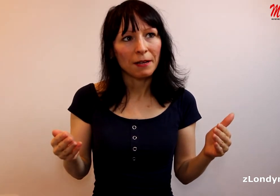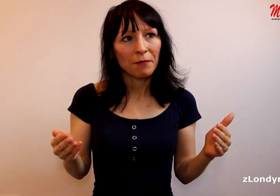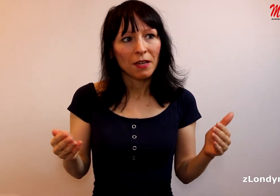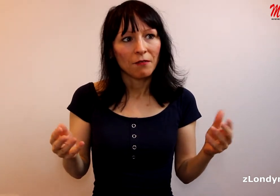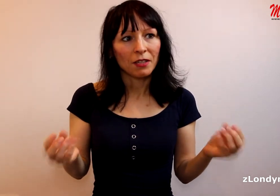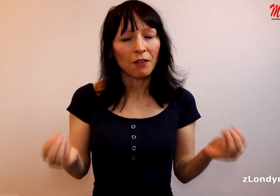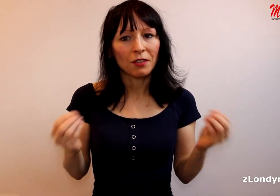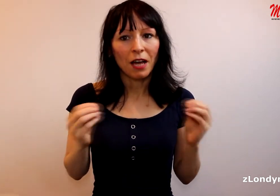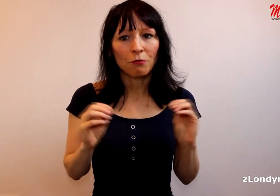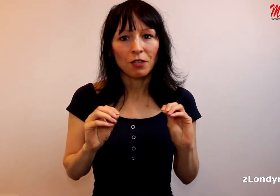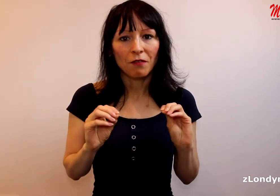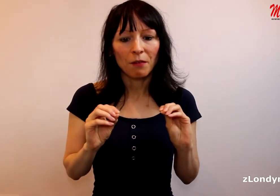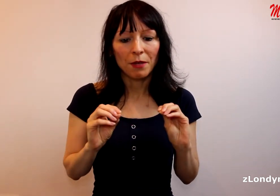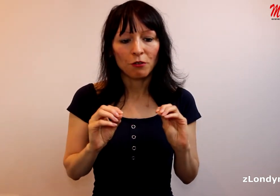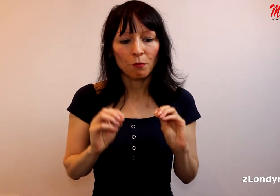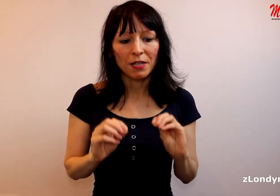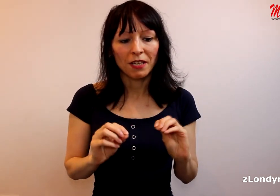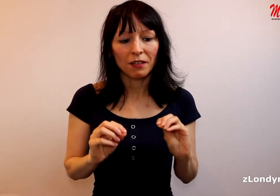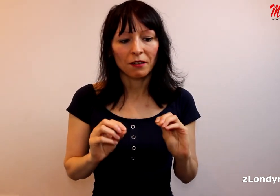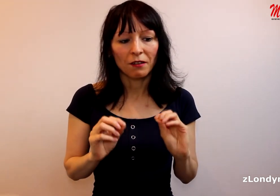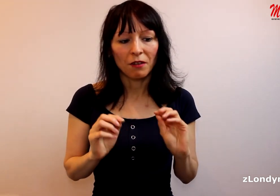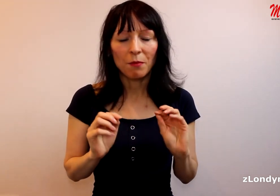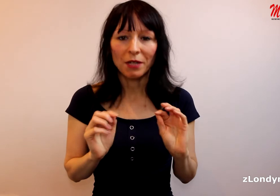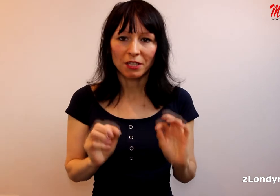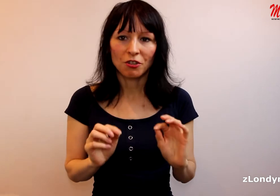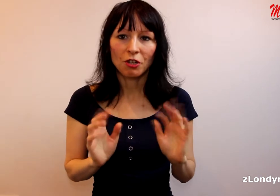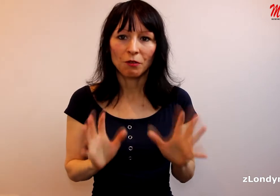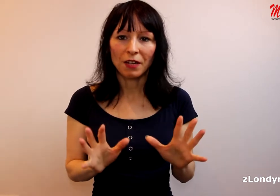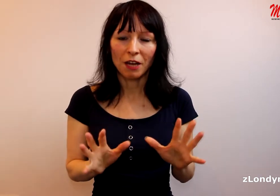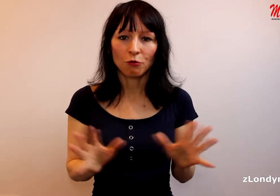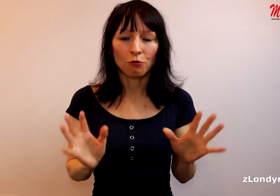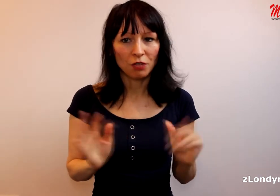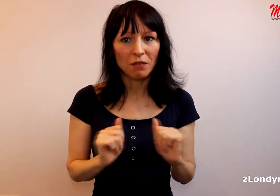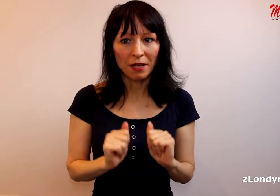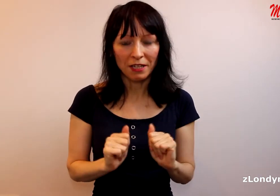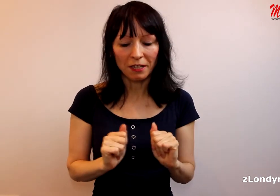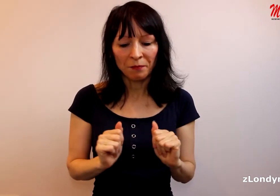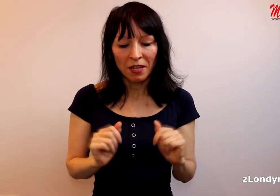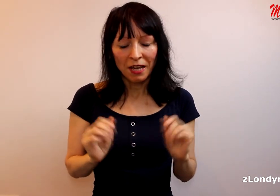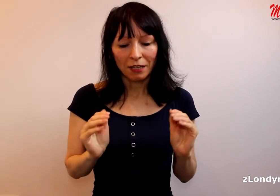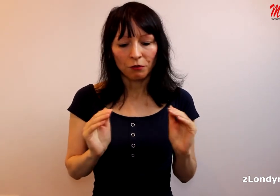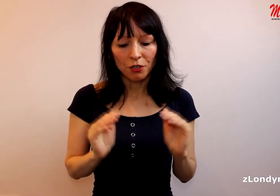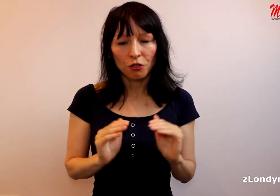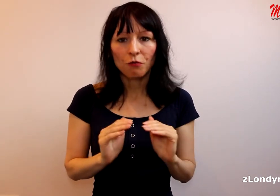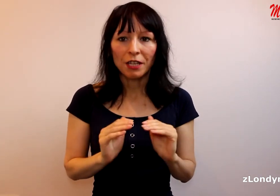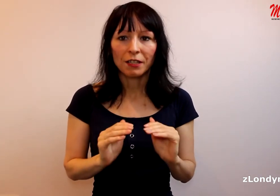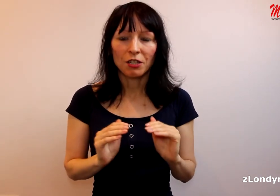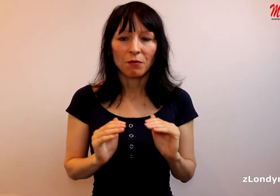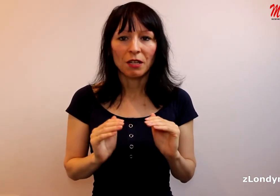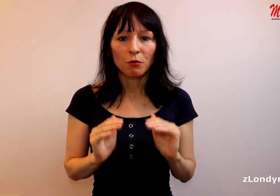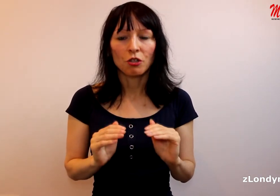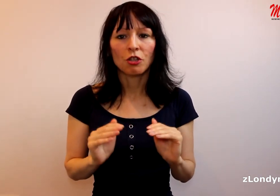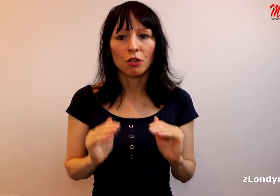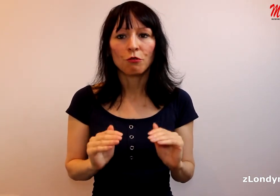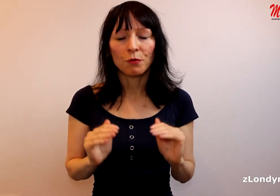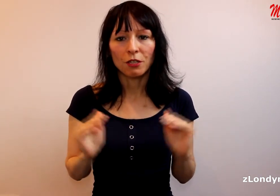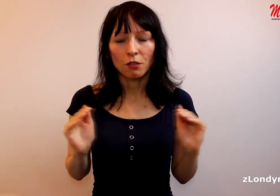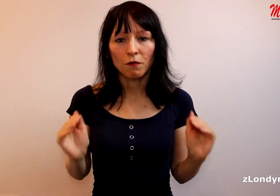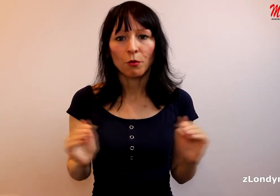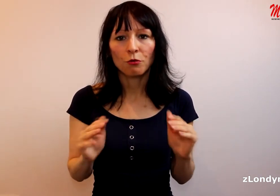na vytáhnutí velmi dobrých, velmi prestižních novinářů z různých médií. A to většinou těch, kteří měli pocit, že už přes svobodu,